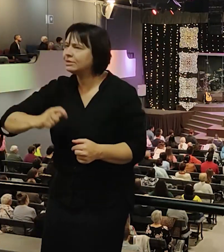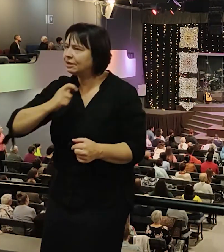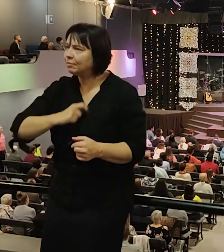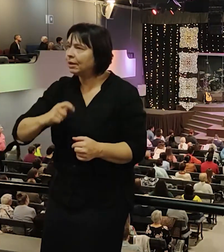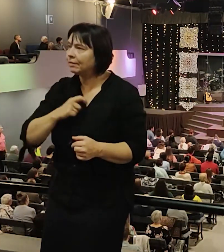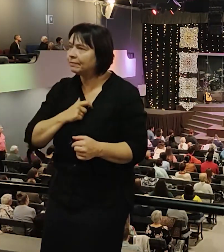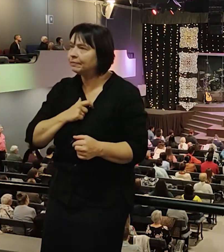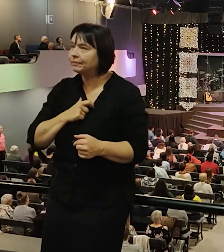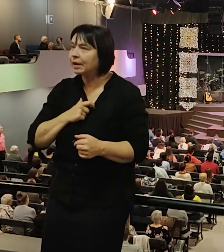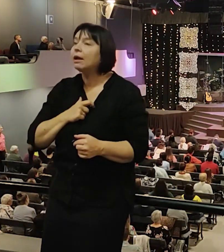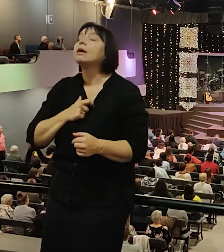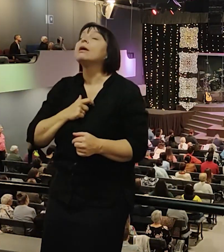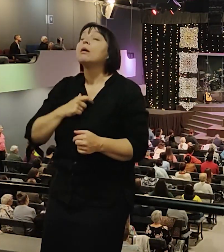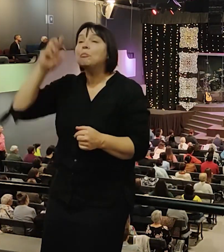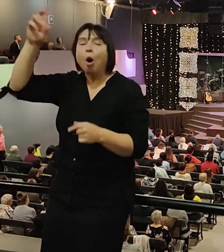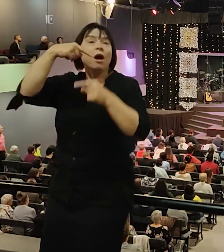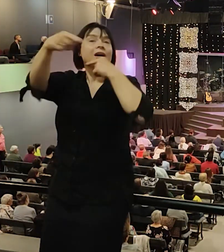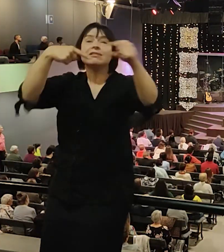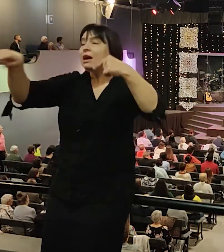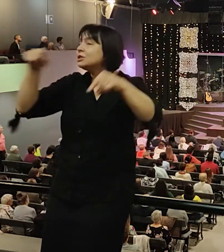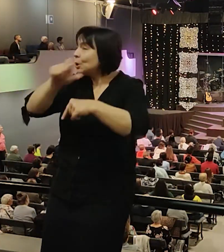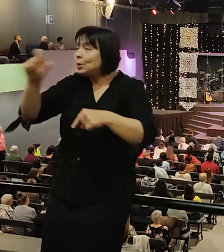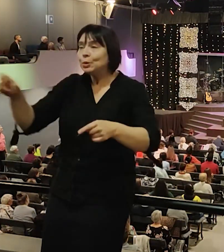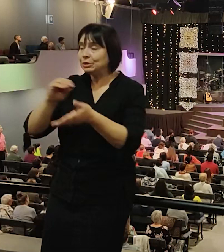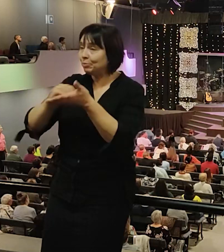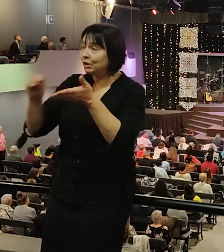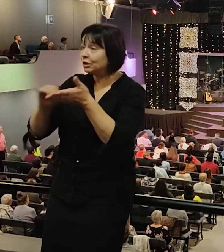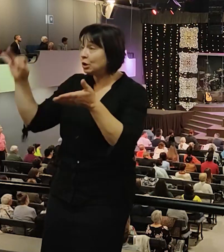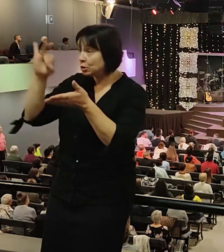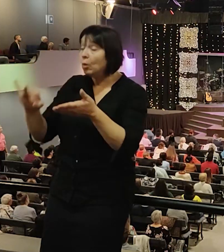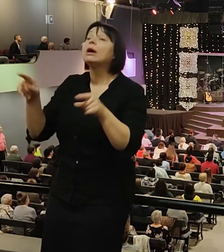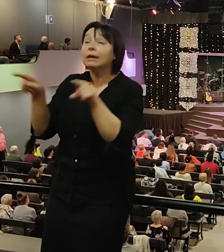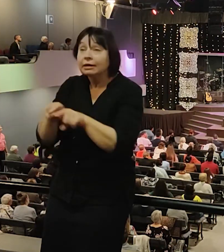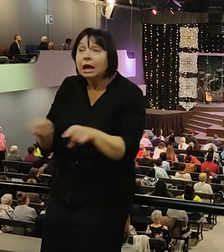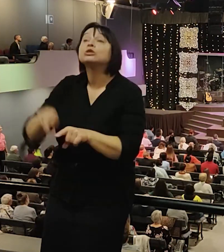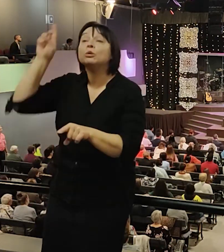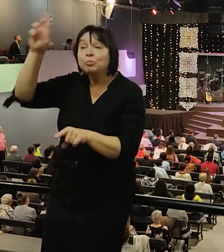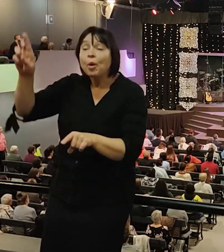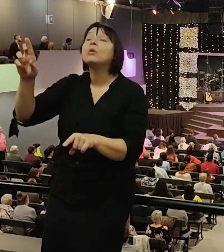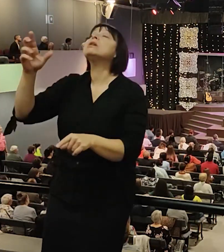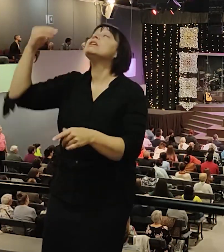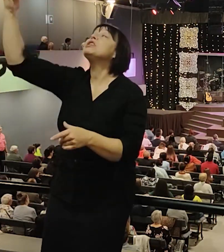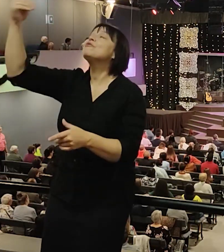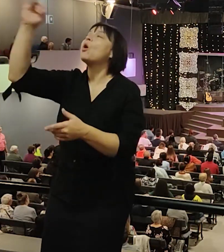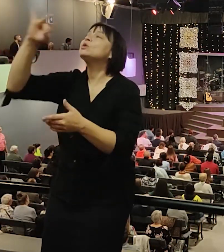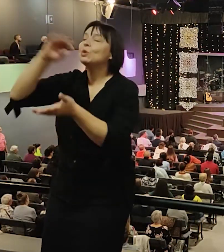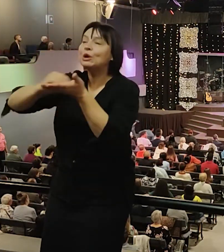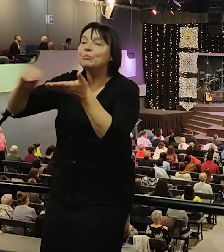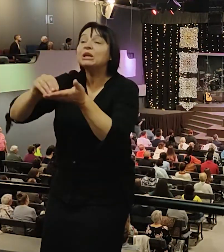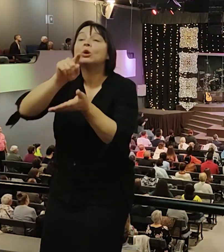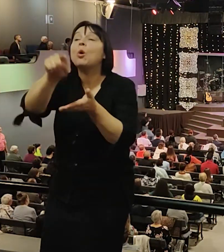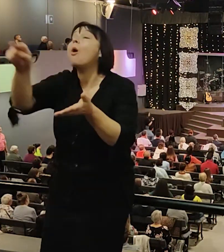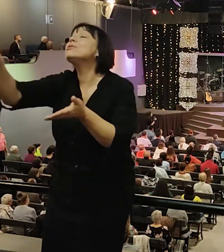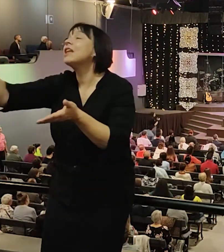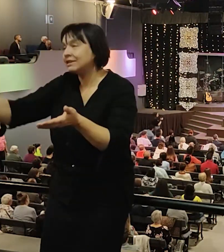ними различными людьми писал Бог историю свою. Так и Он с нами пишет свою историю. Потому что мы все различные.